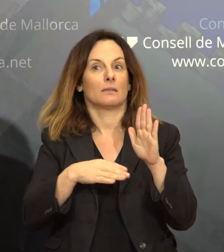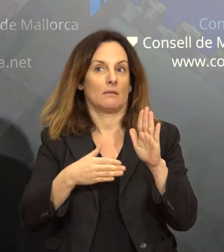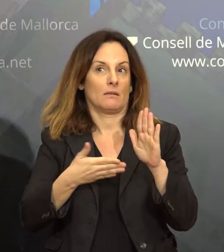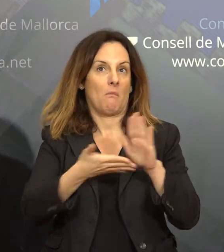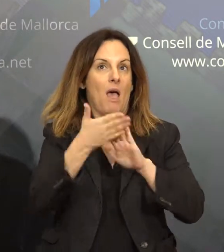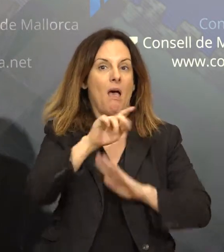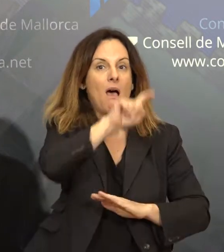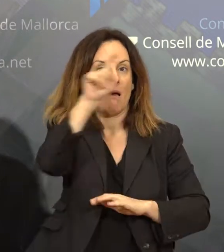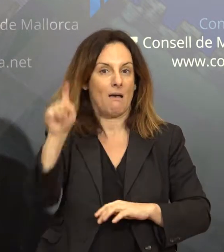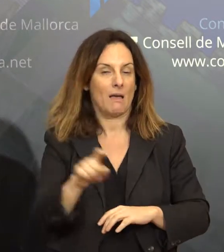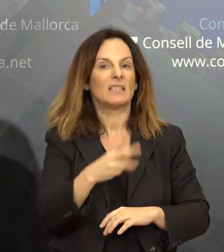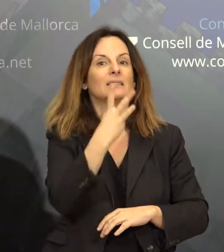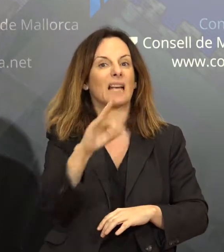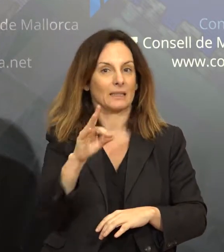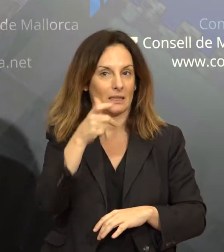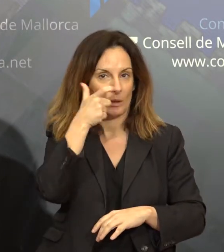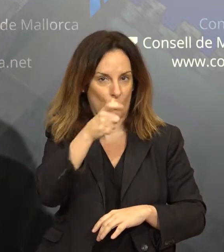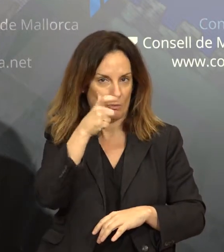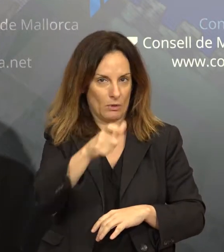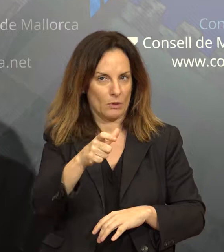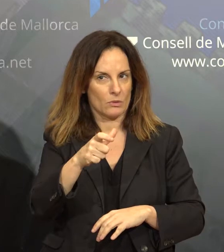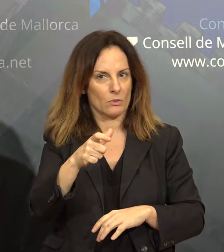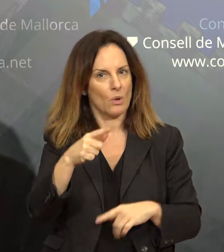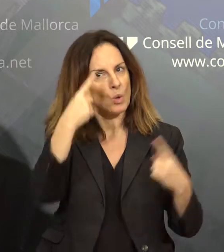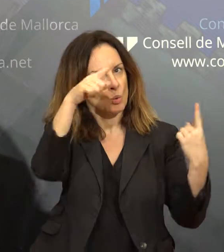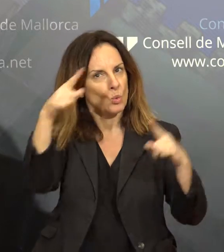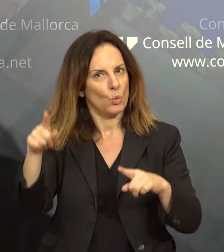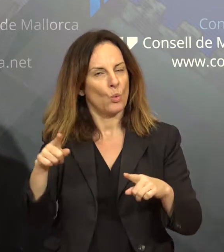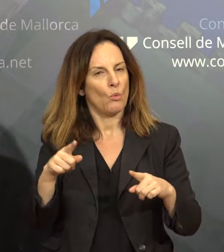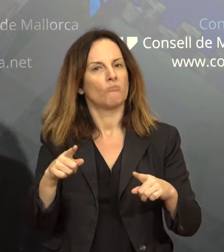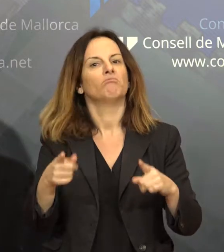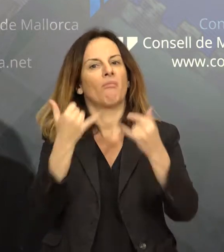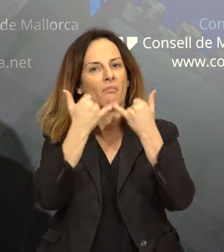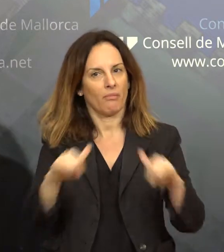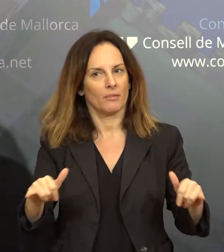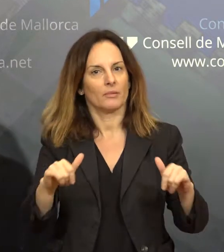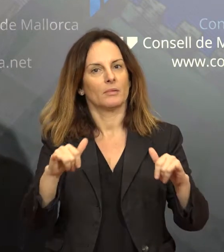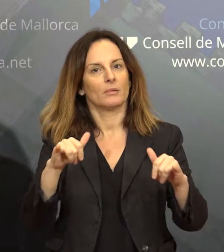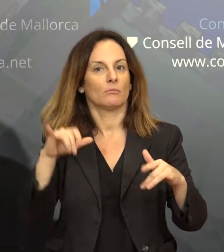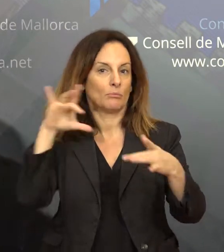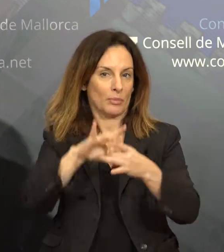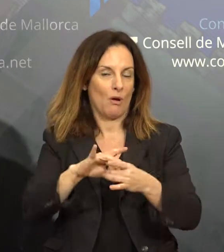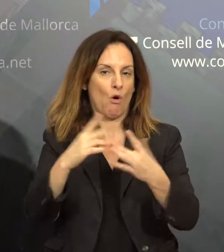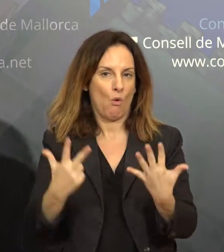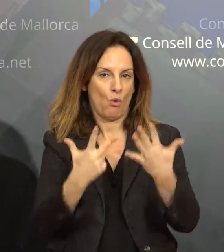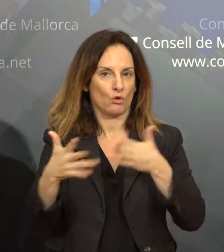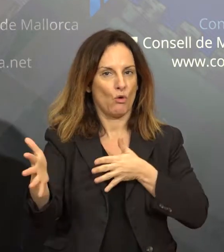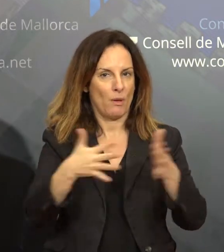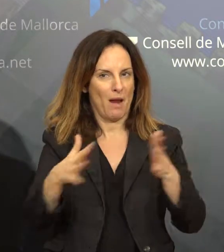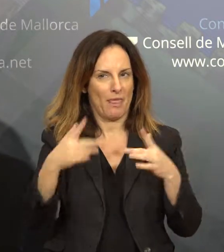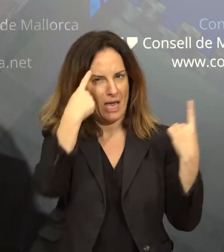a tota silla que duran a terme actes relacionats amb la commemoració del dia 8 de març.